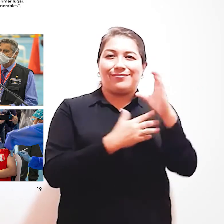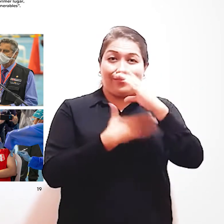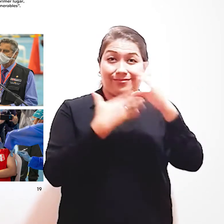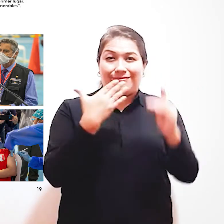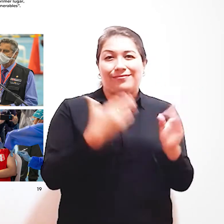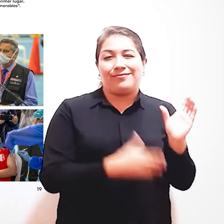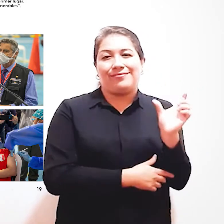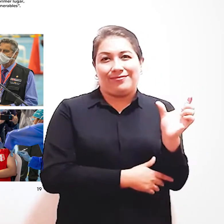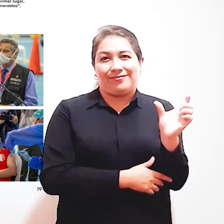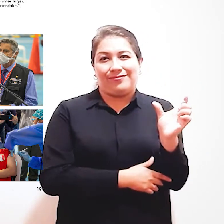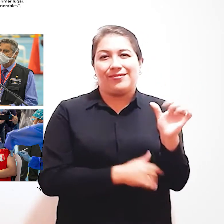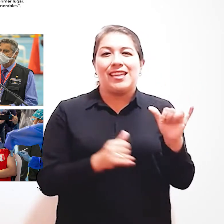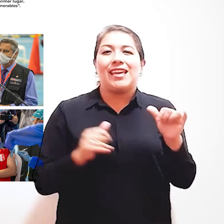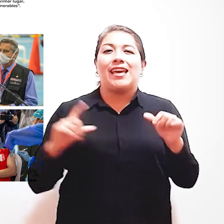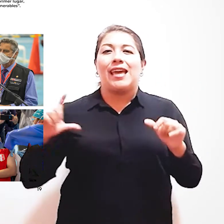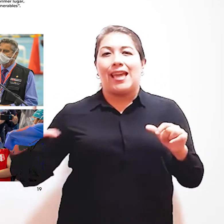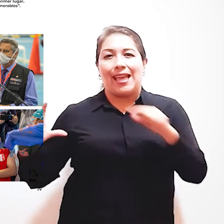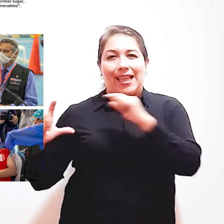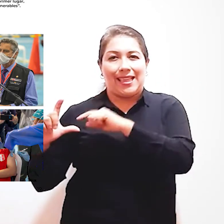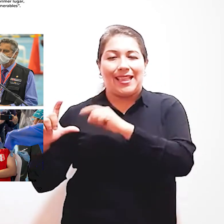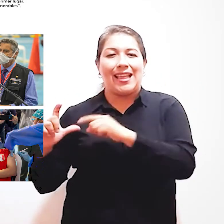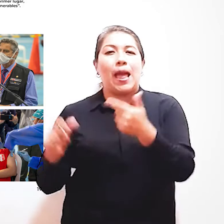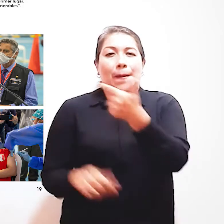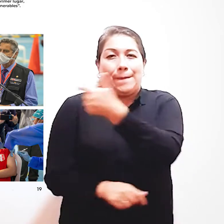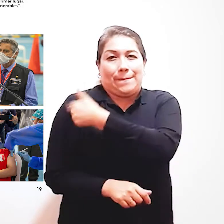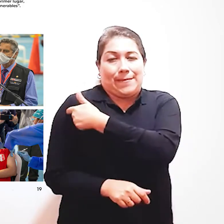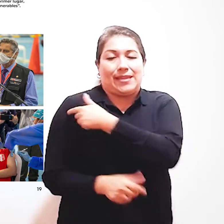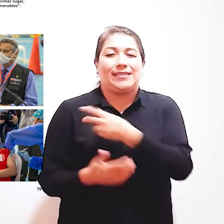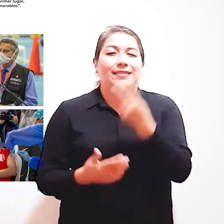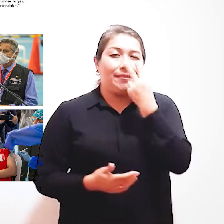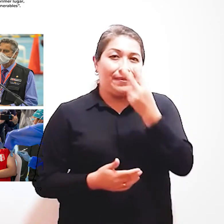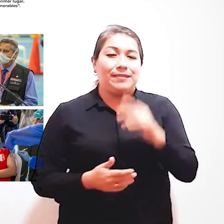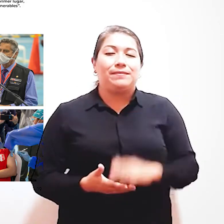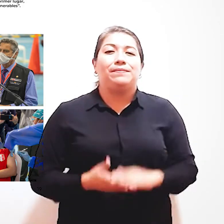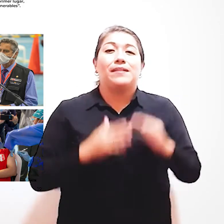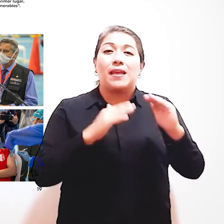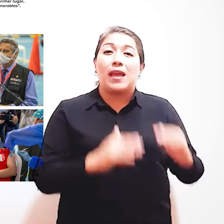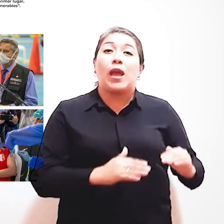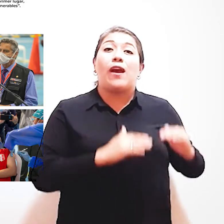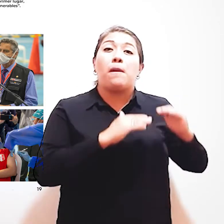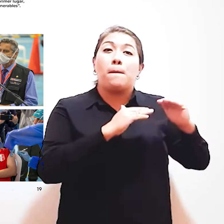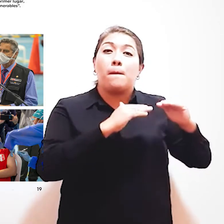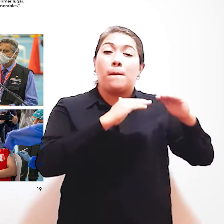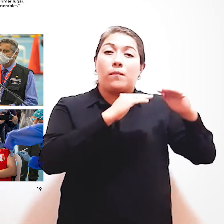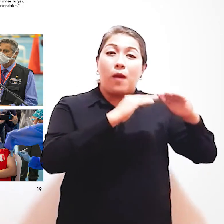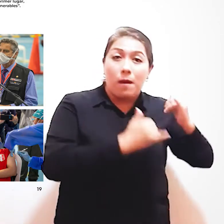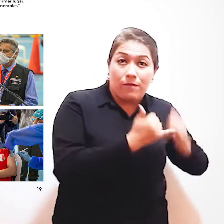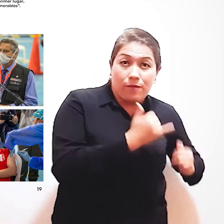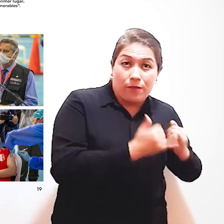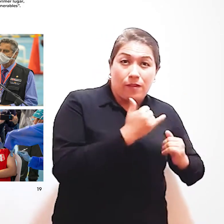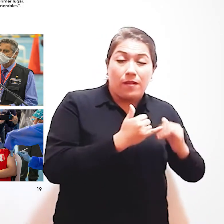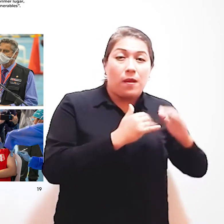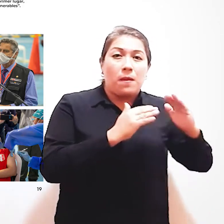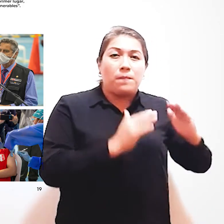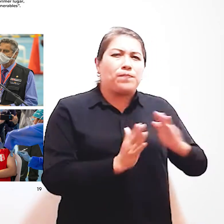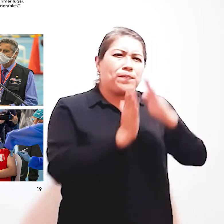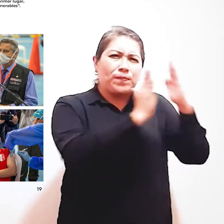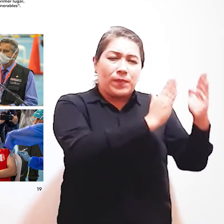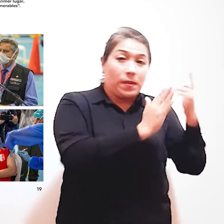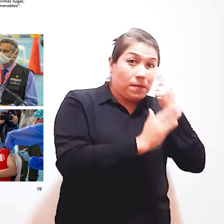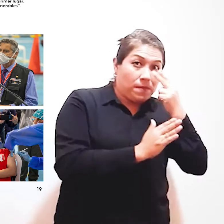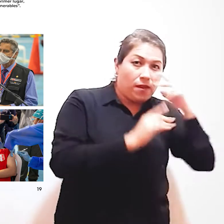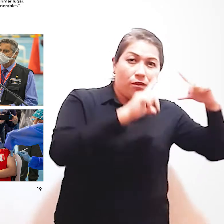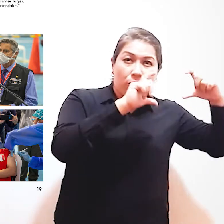carnet De discapacidad Del Conabis Así como su cartilla De vacunación En imagen superior derecha Podemos ver Al